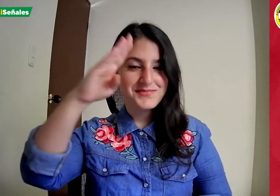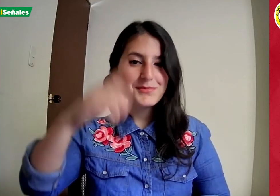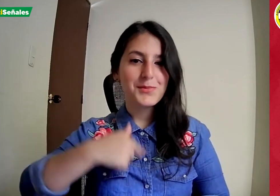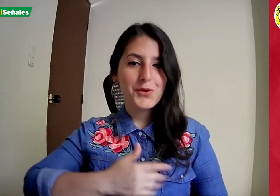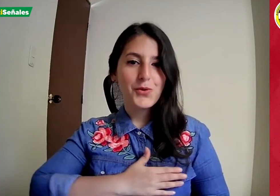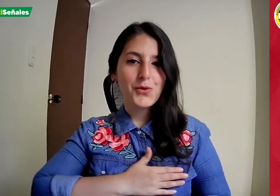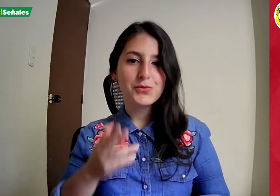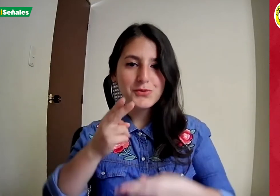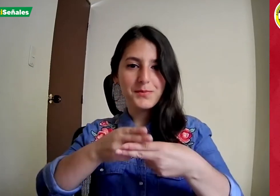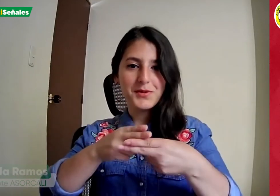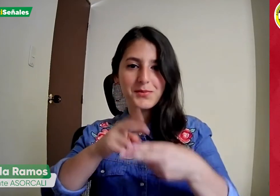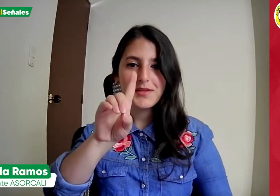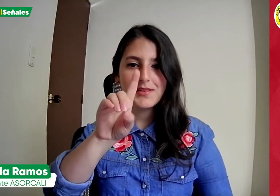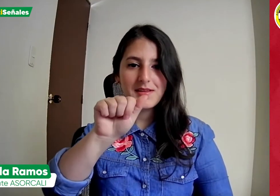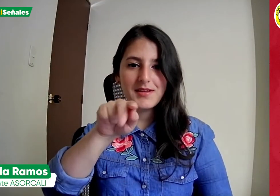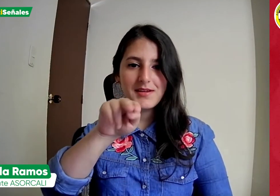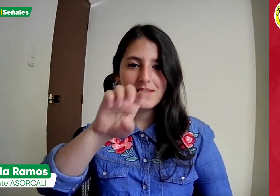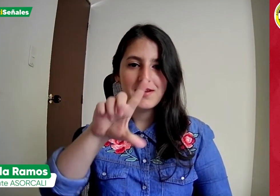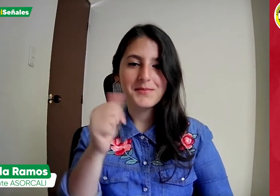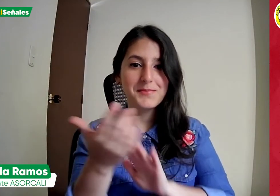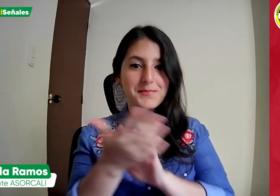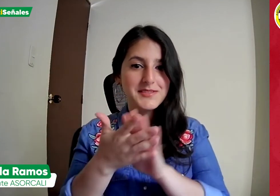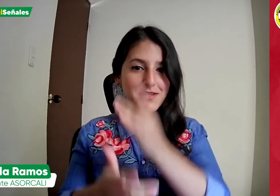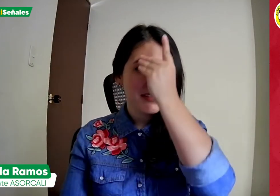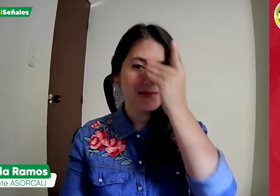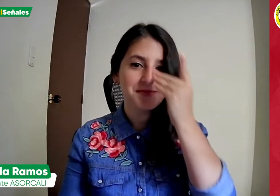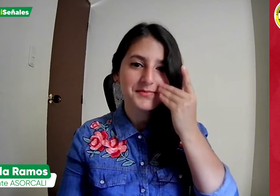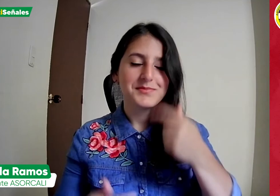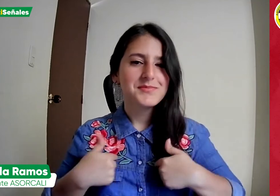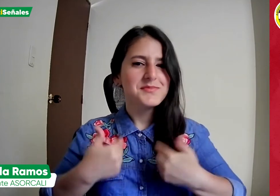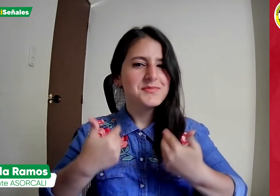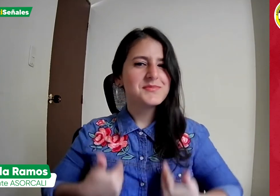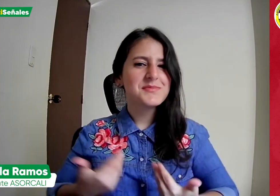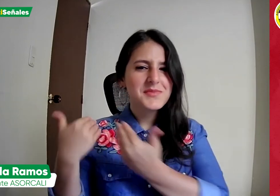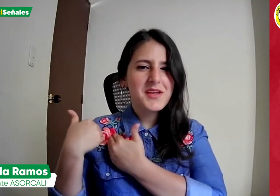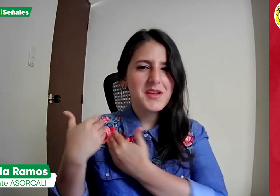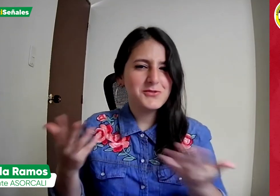Hola, mucho gusto. Mi nombre es Daniela Ramos. Mi seña es esta. Soy la presidenta de Azor Cali.